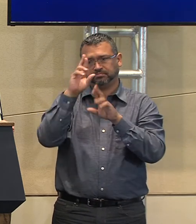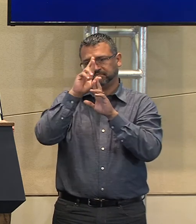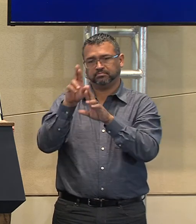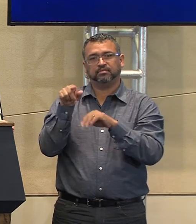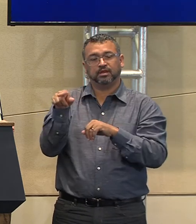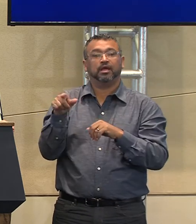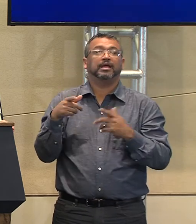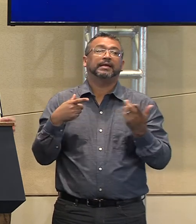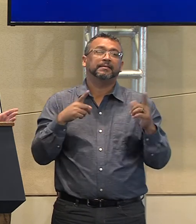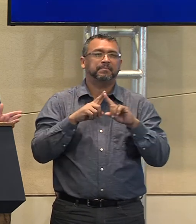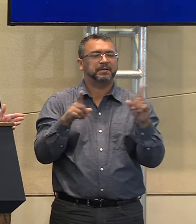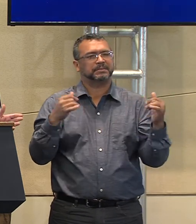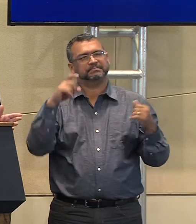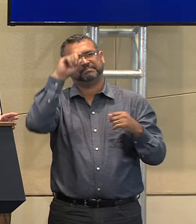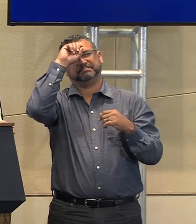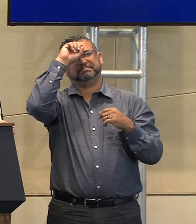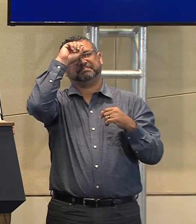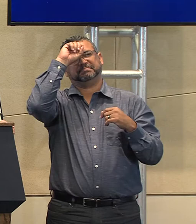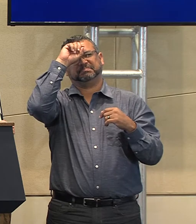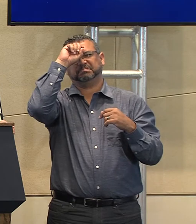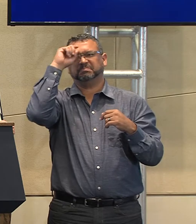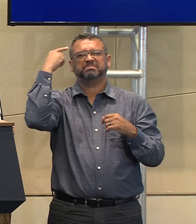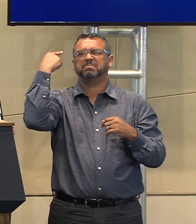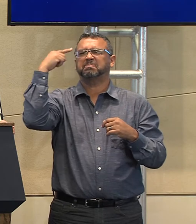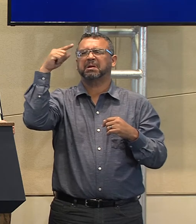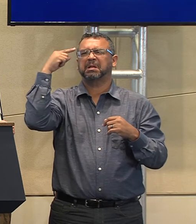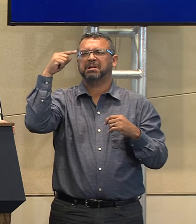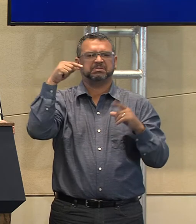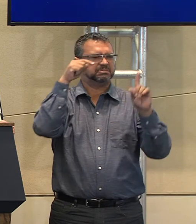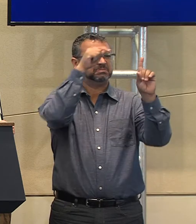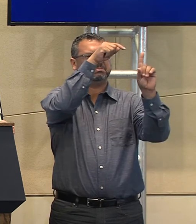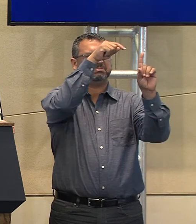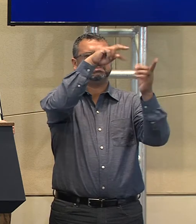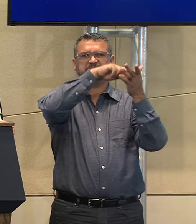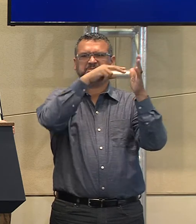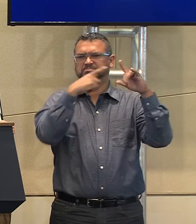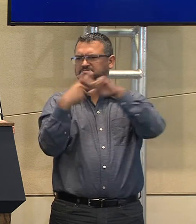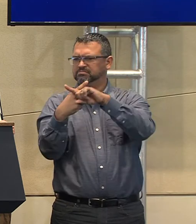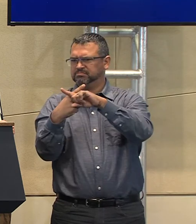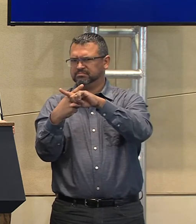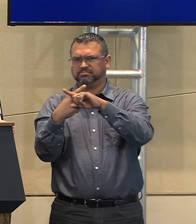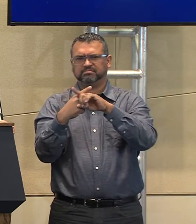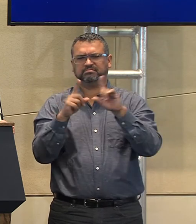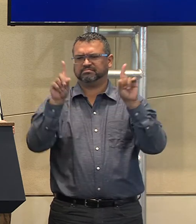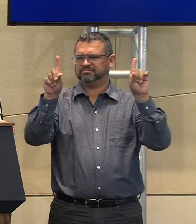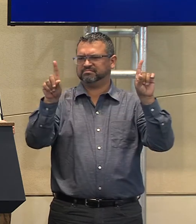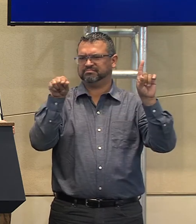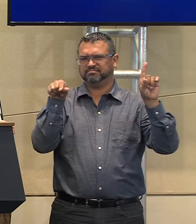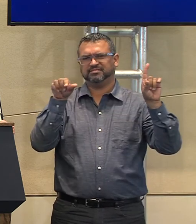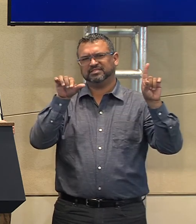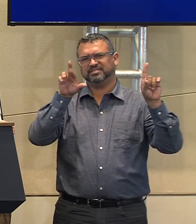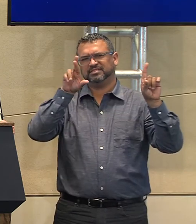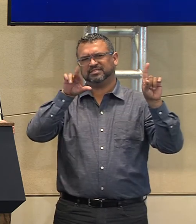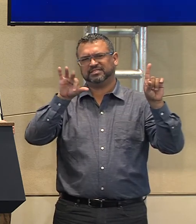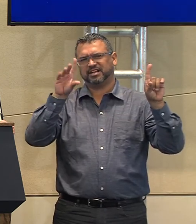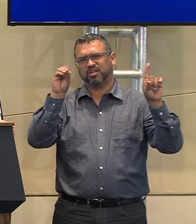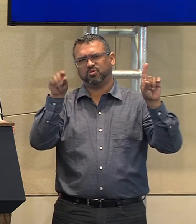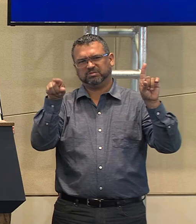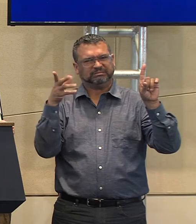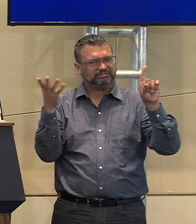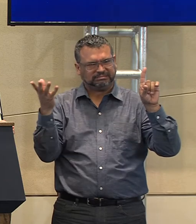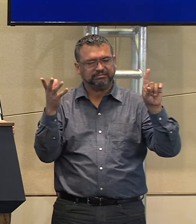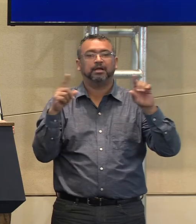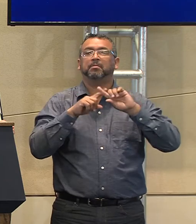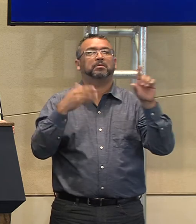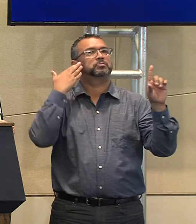Eléctrica, lo que me hace preguntarle, entonces, ¿para qué él viene a interferir con esas funciones que él mismo califica como excelentes? Nosotros desconocemos cuáles son